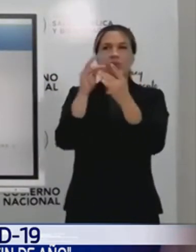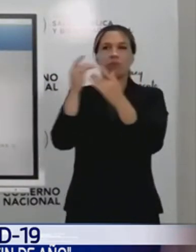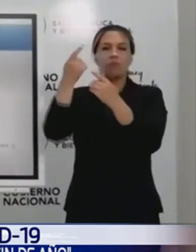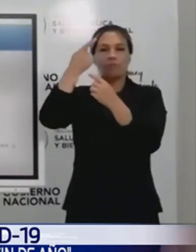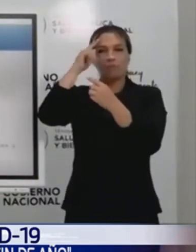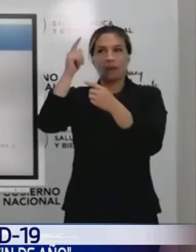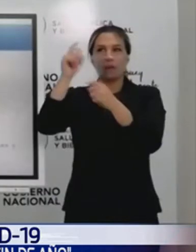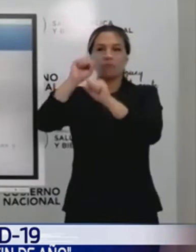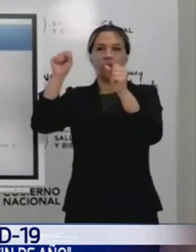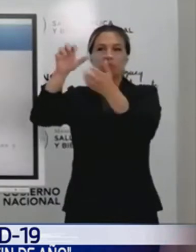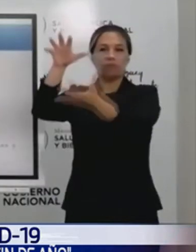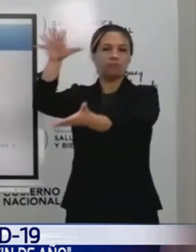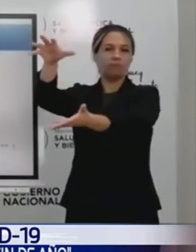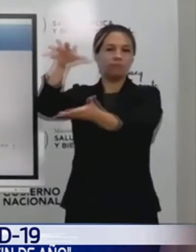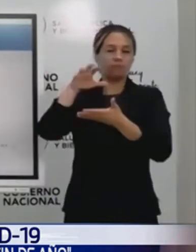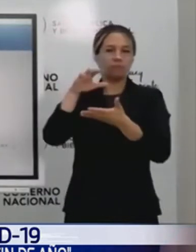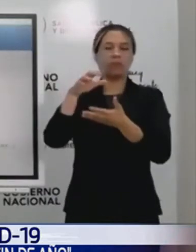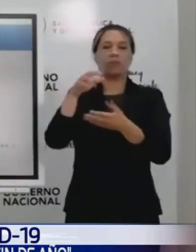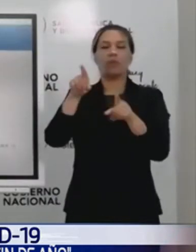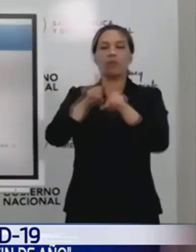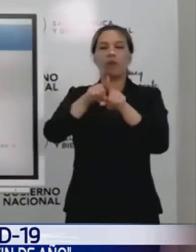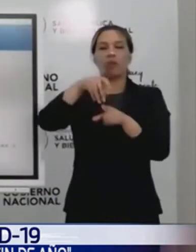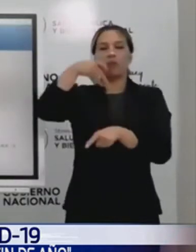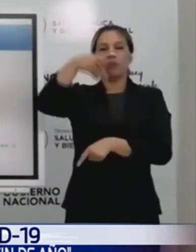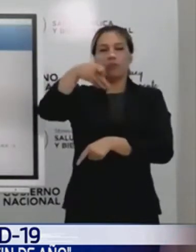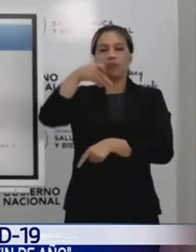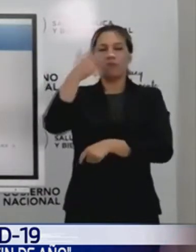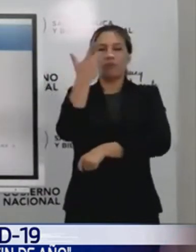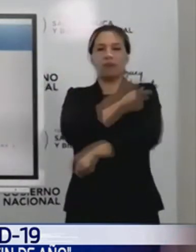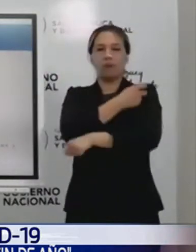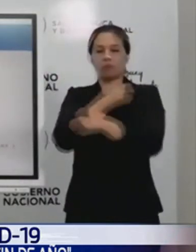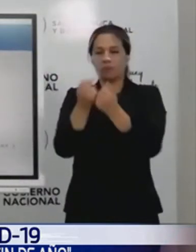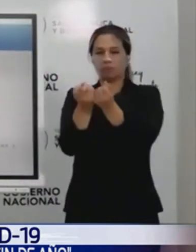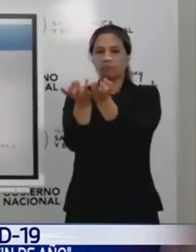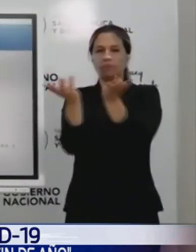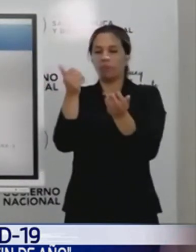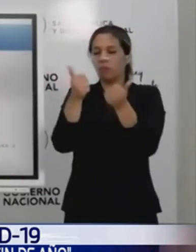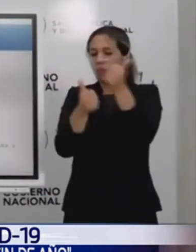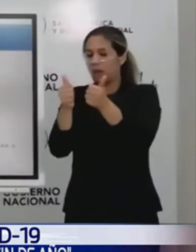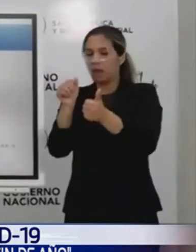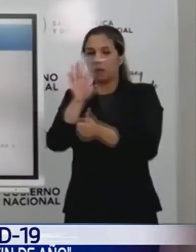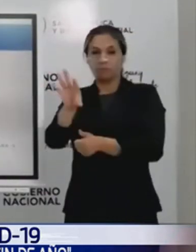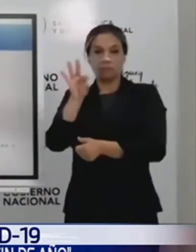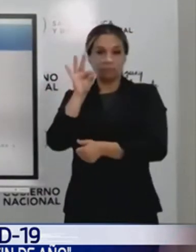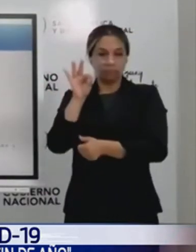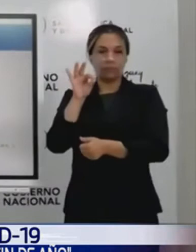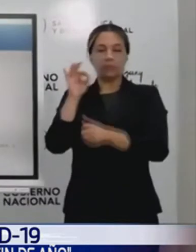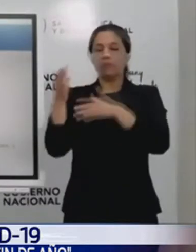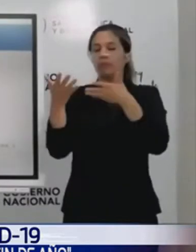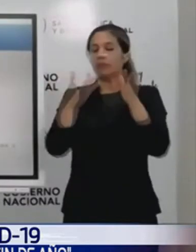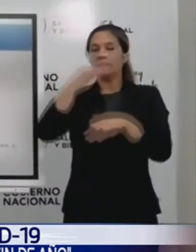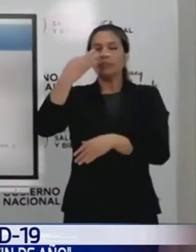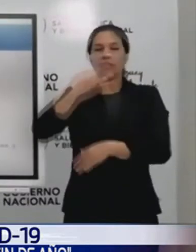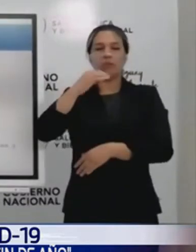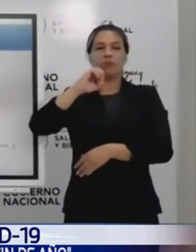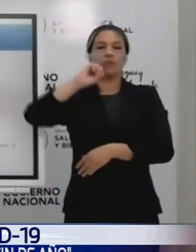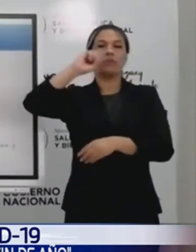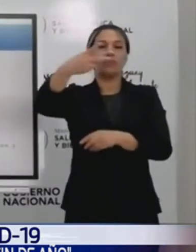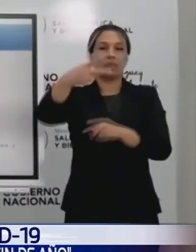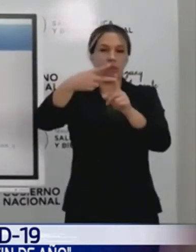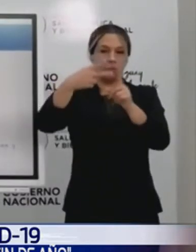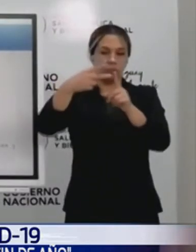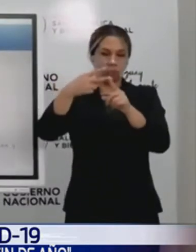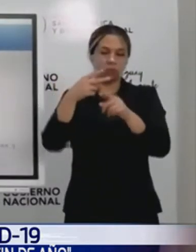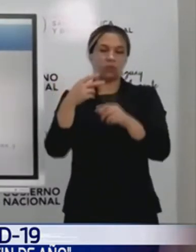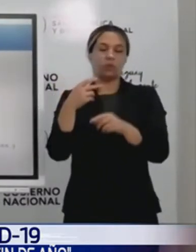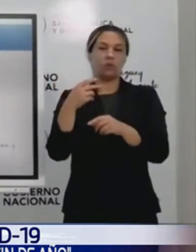desde un portafolio nueve tipos de vacunas, está apuntando a que por lo menos en el segundo, asegurar que en el segundo trimestre lleguen las vacunas. Eso no quiere